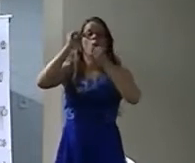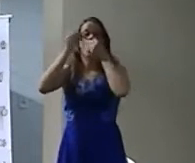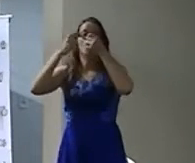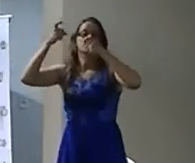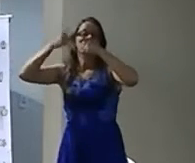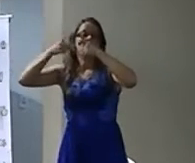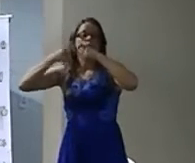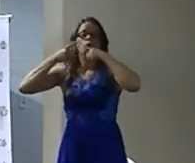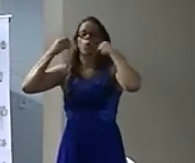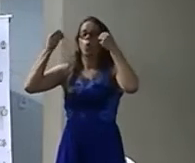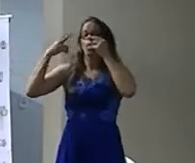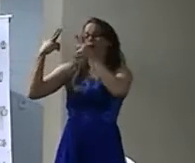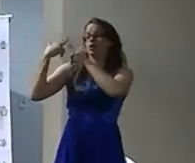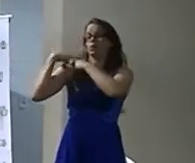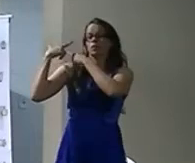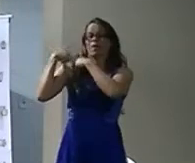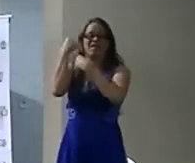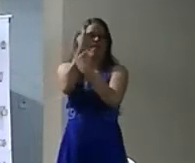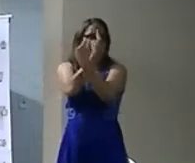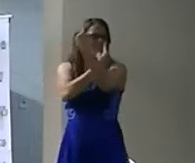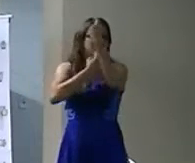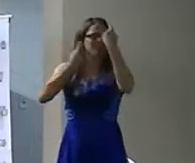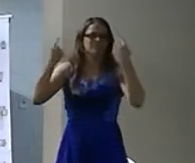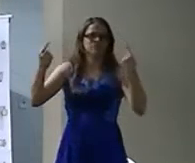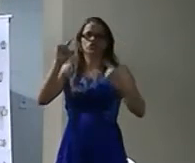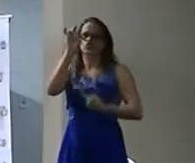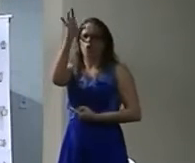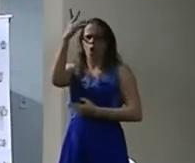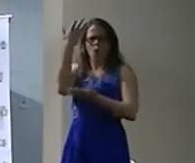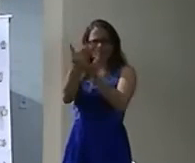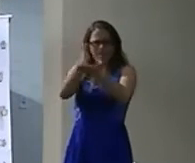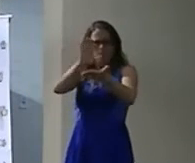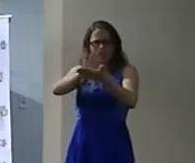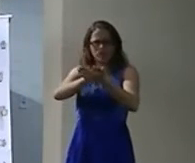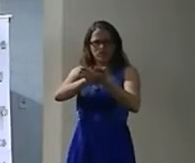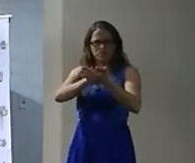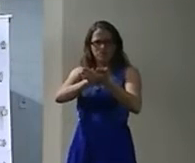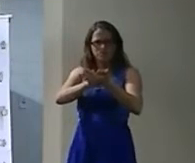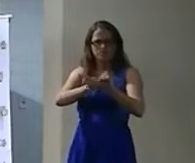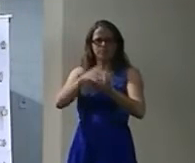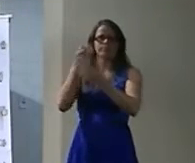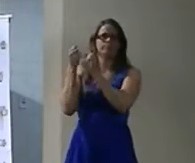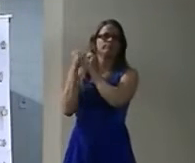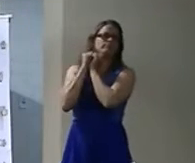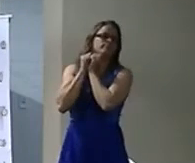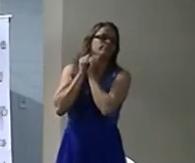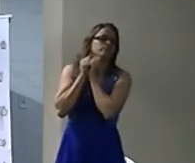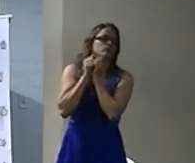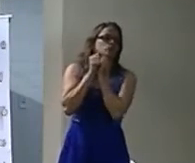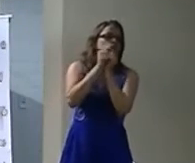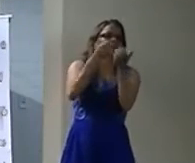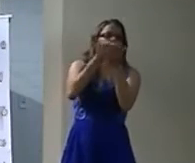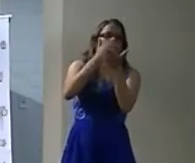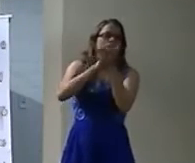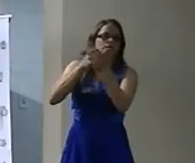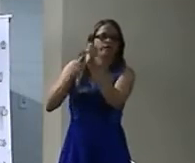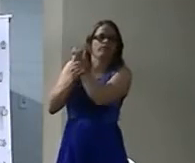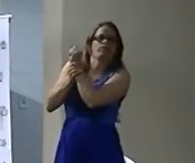Não é responsabilidade do intérprete Foi o que eu disse aqui Eles são martirizados Recebem uma carga violenta E não é responsabilidade